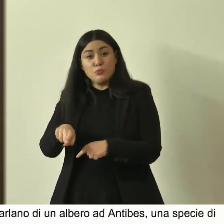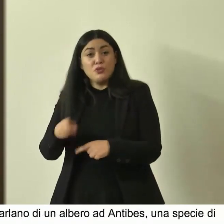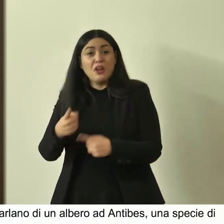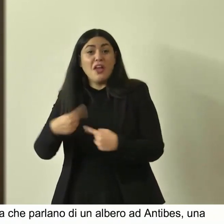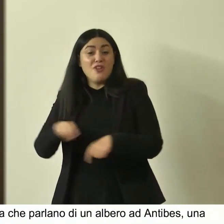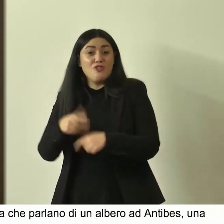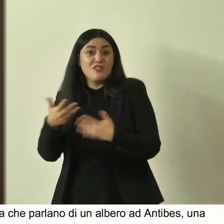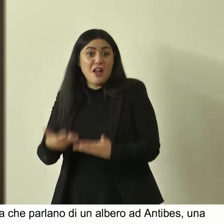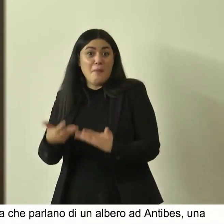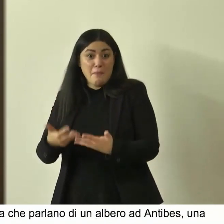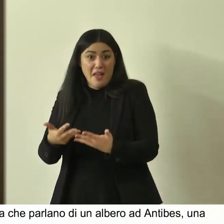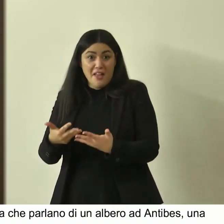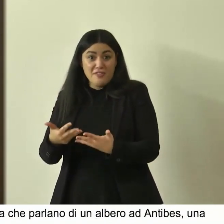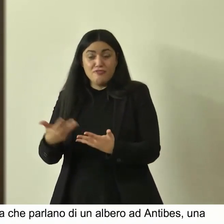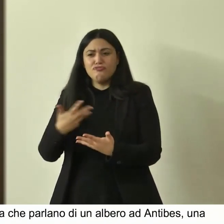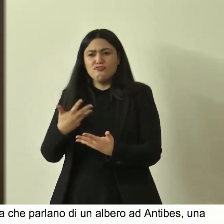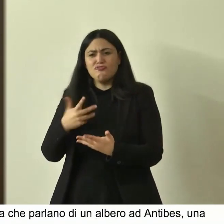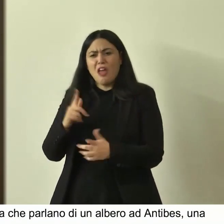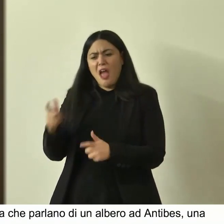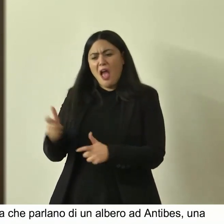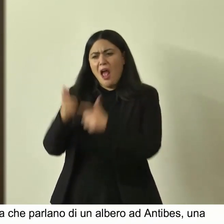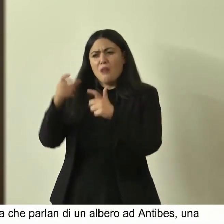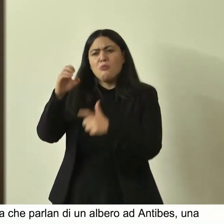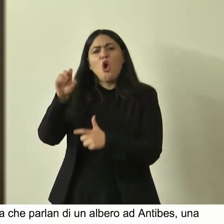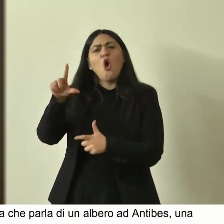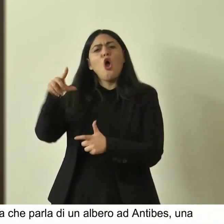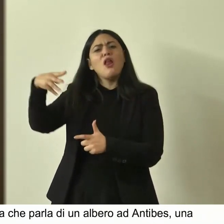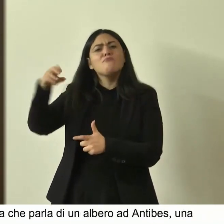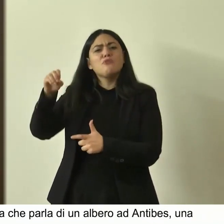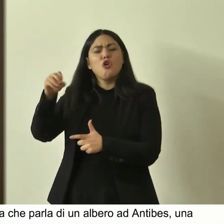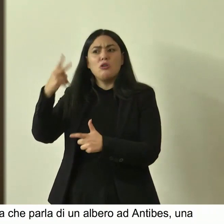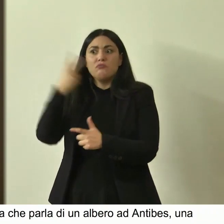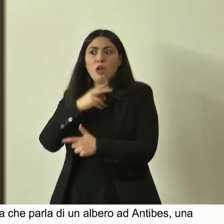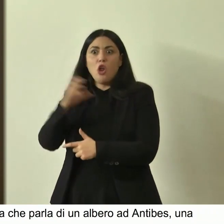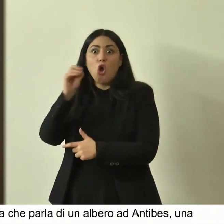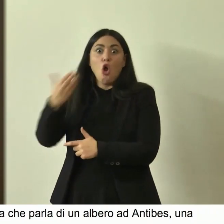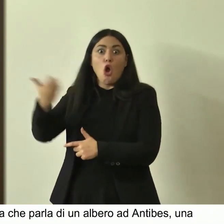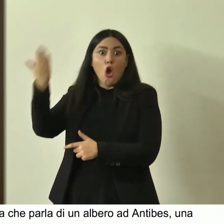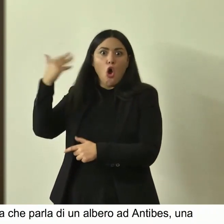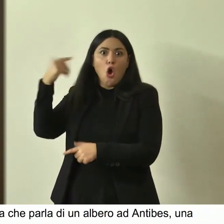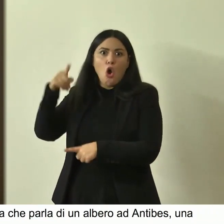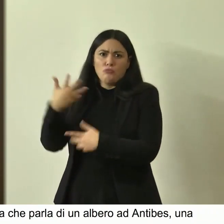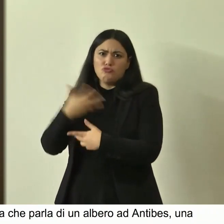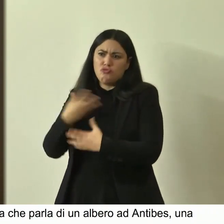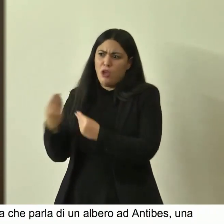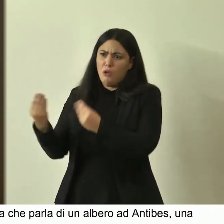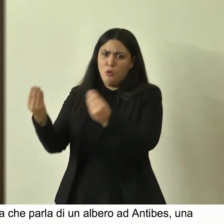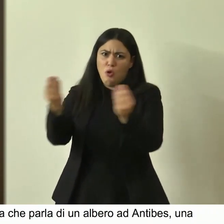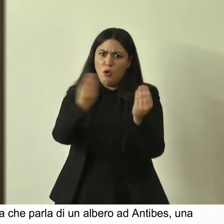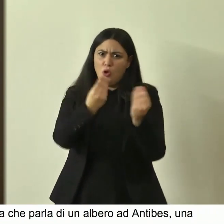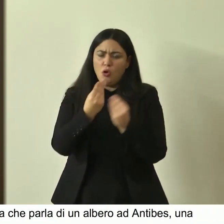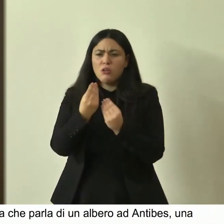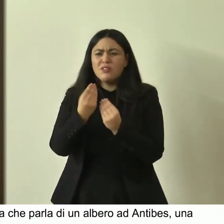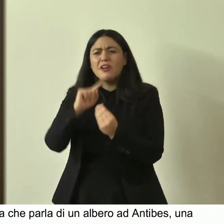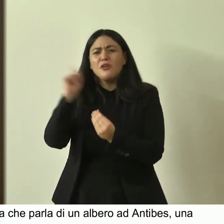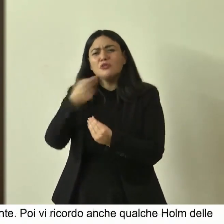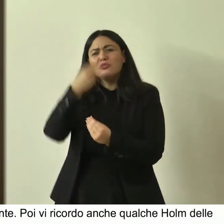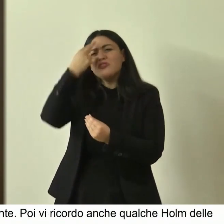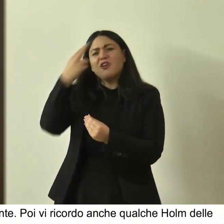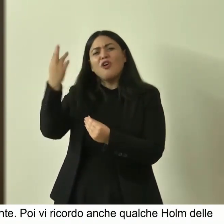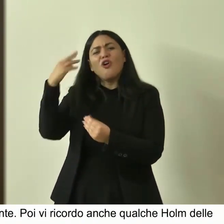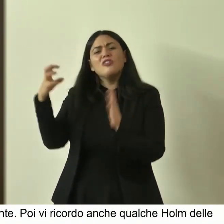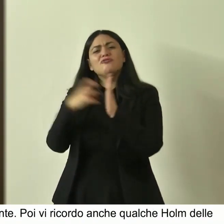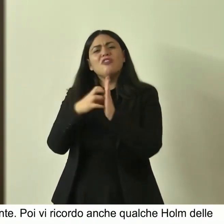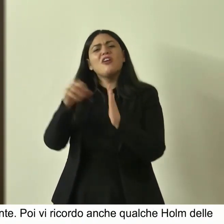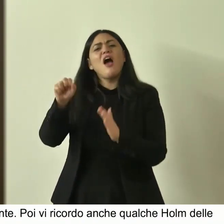campagne qualche olmo c'è l'olmo era una presenza importantissima tutti ricorderanno la scena di